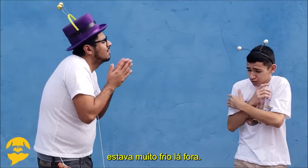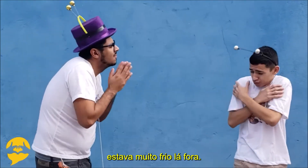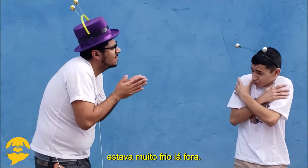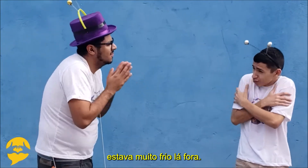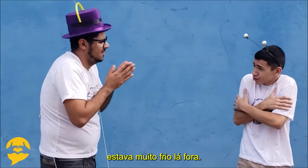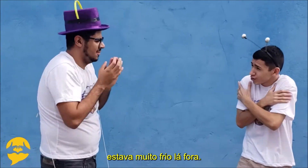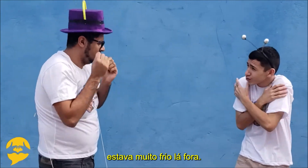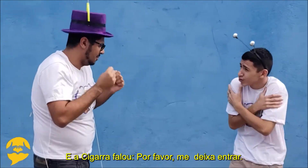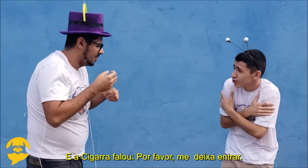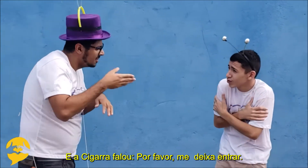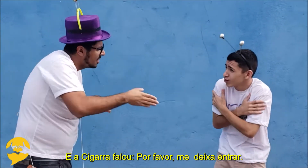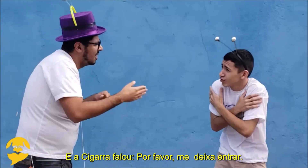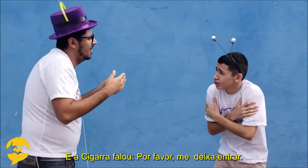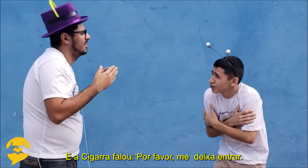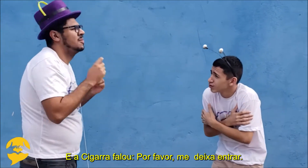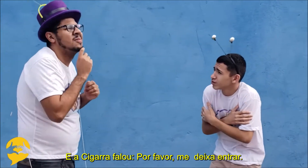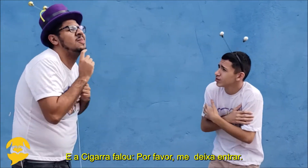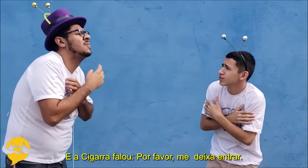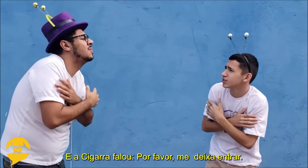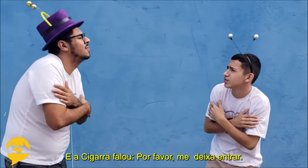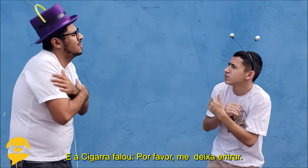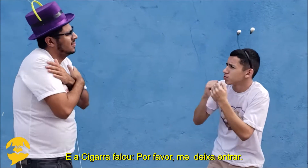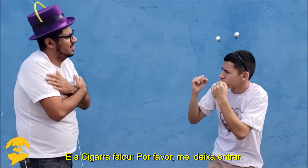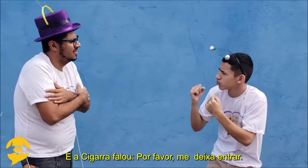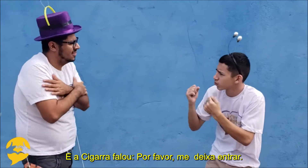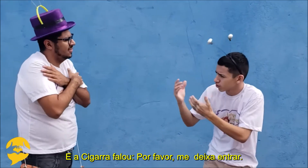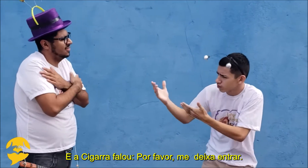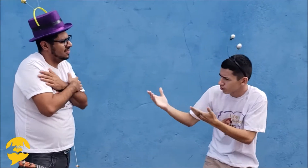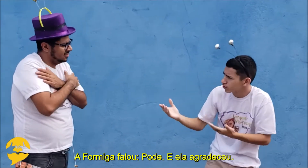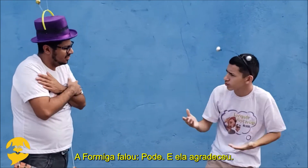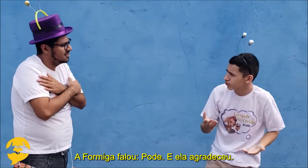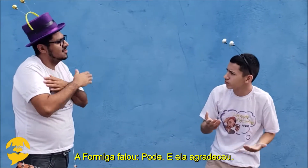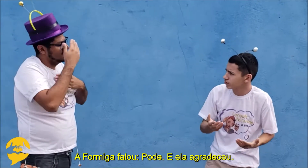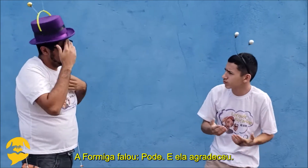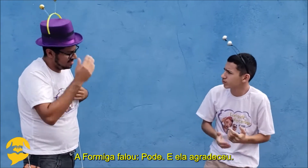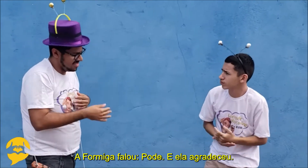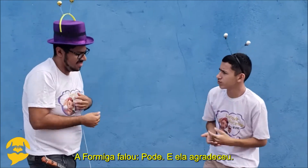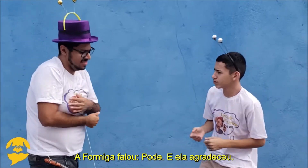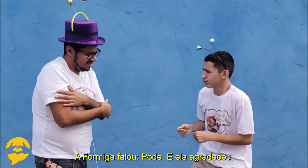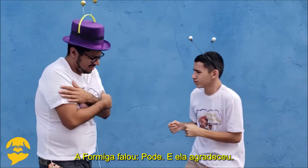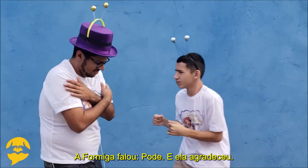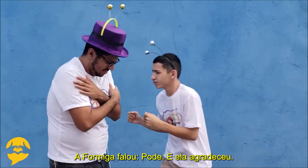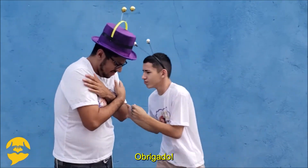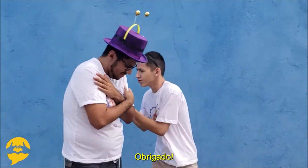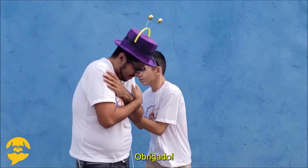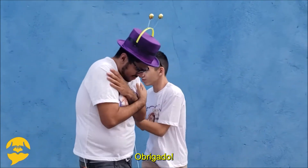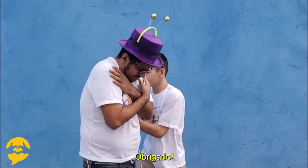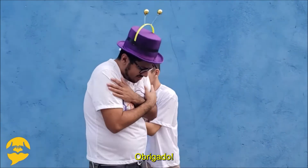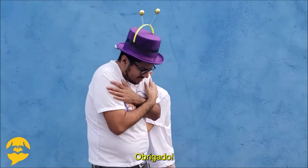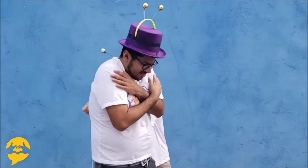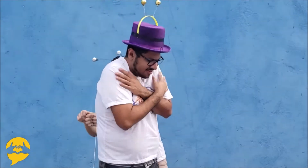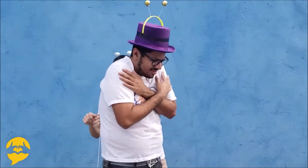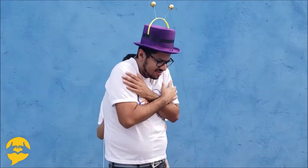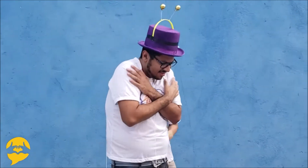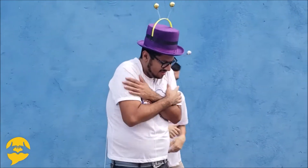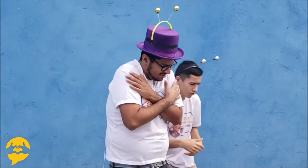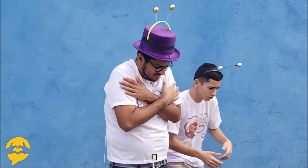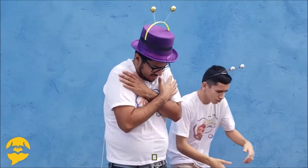porta e estava muito frio lá fora. E a cigarra falou, por favor, me deixa entrar. A formiga falou, pode. E ela agradeceu, obrigada.